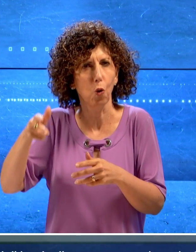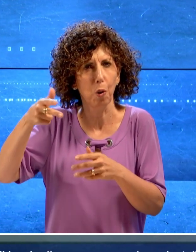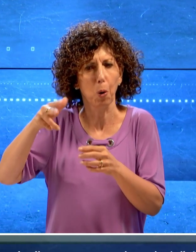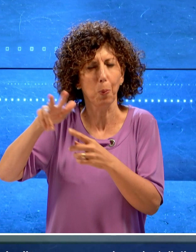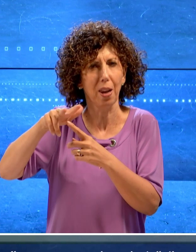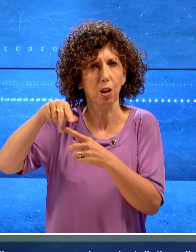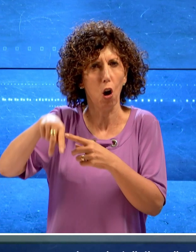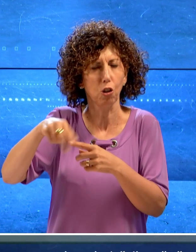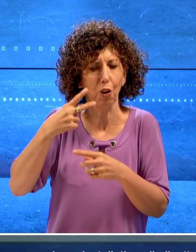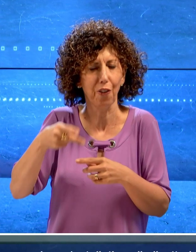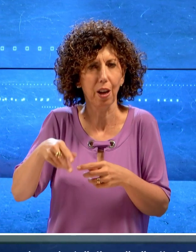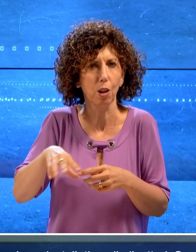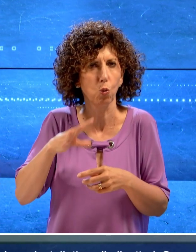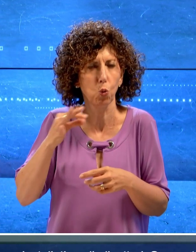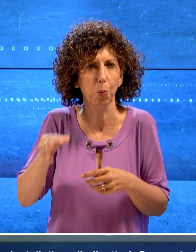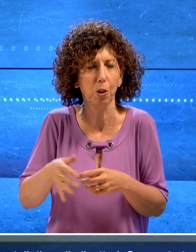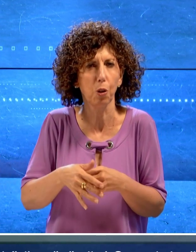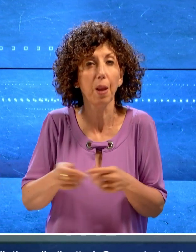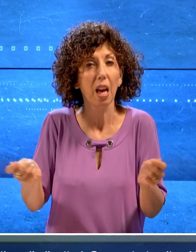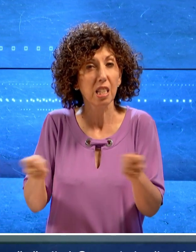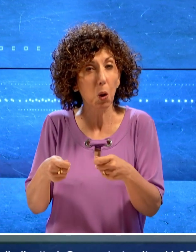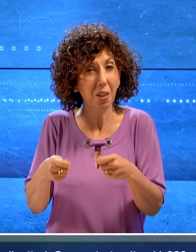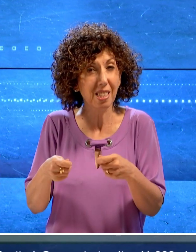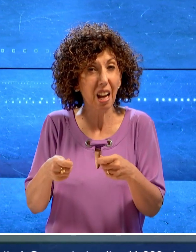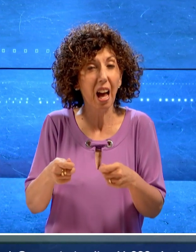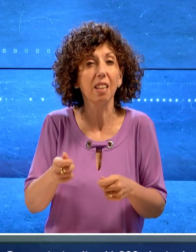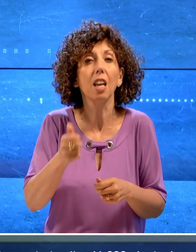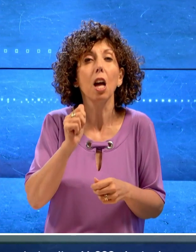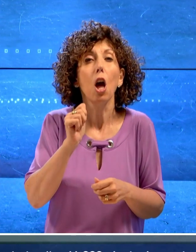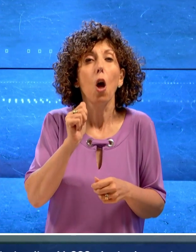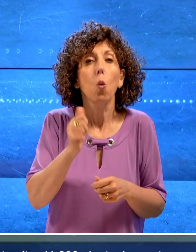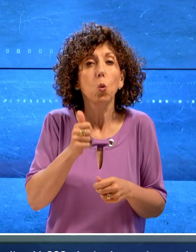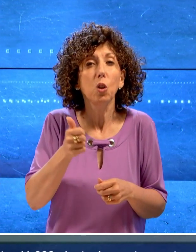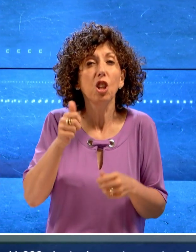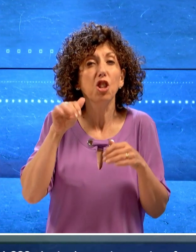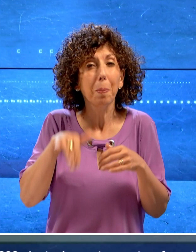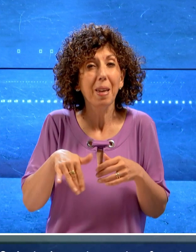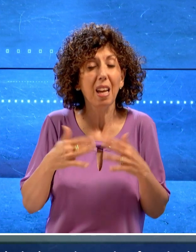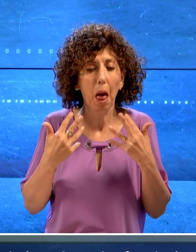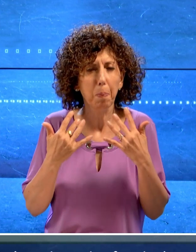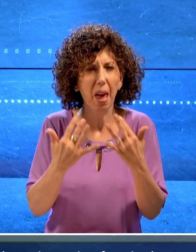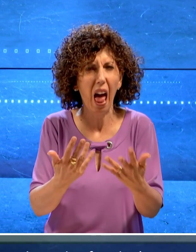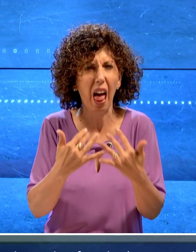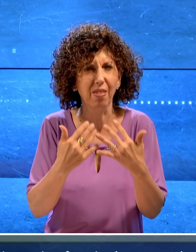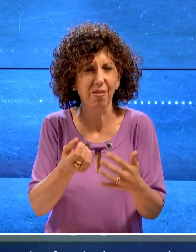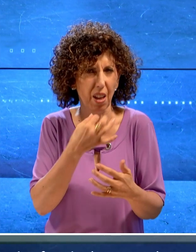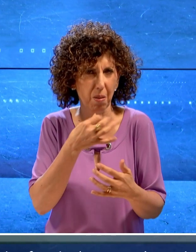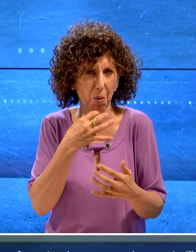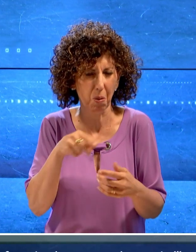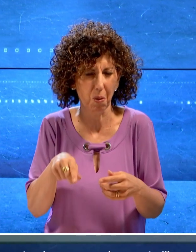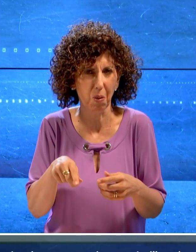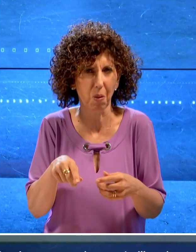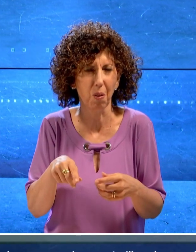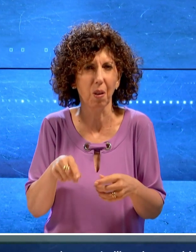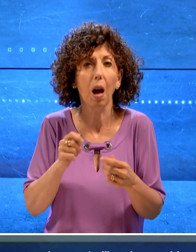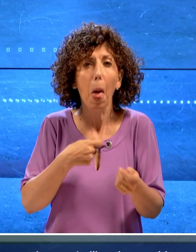sugli elicotteri sequestrate oltre 11.000 piante la sostanza stupefacente